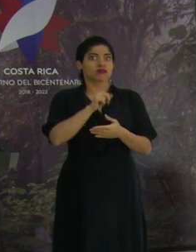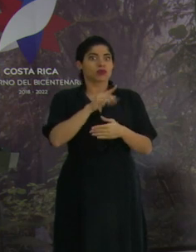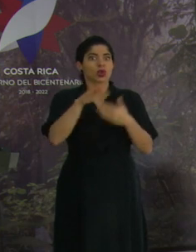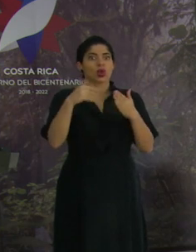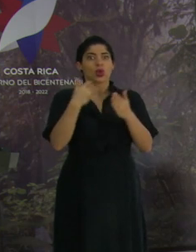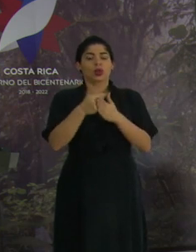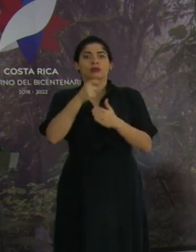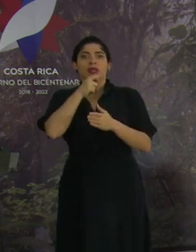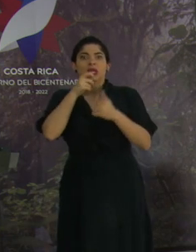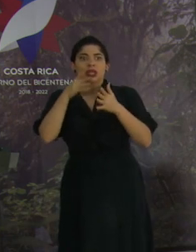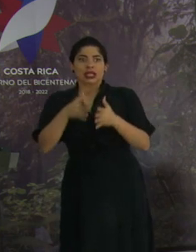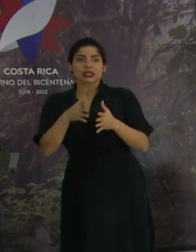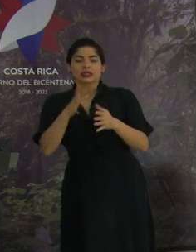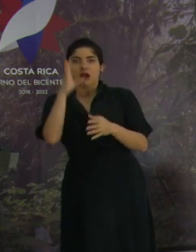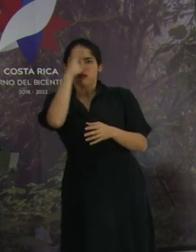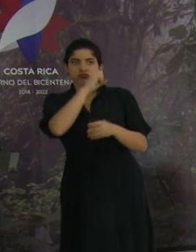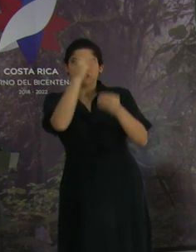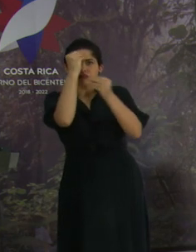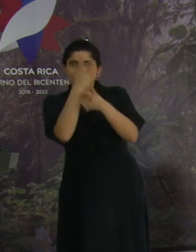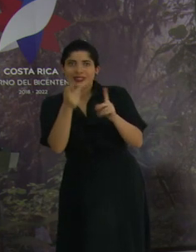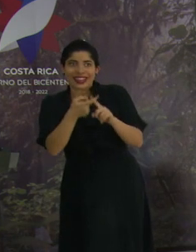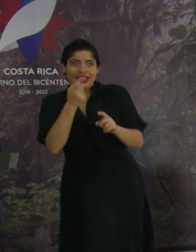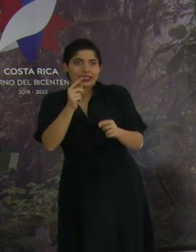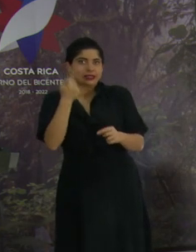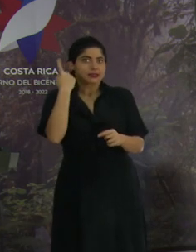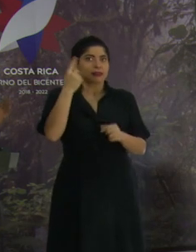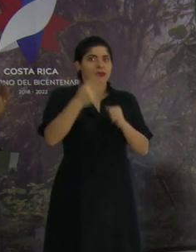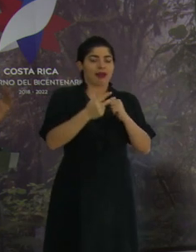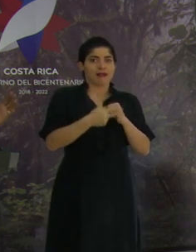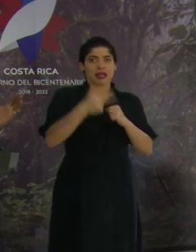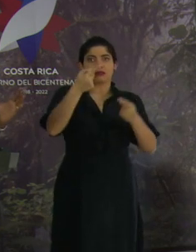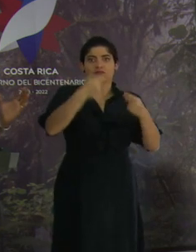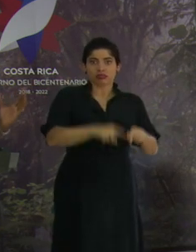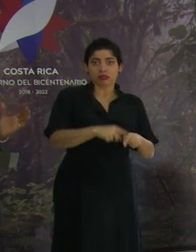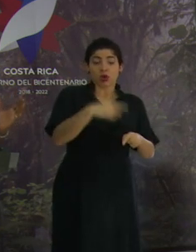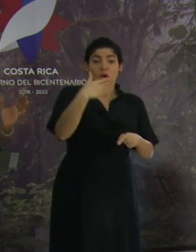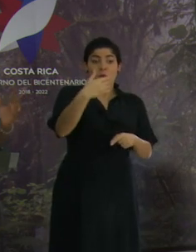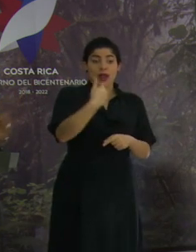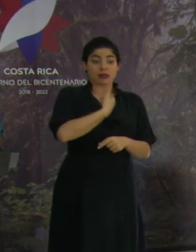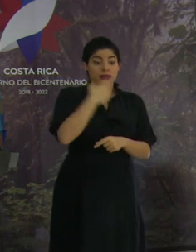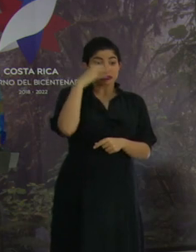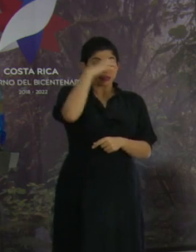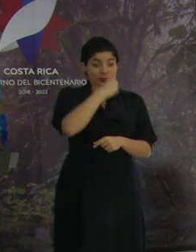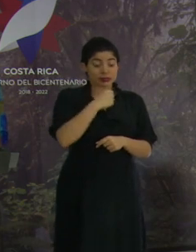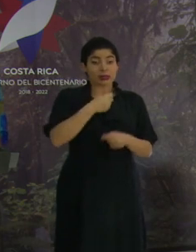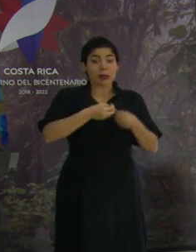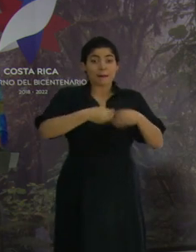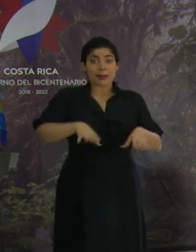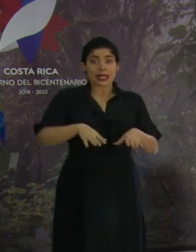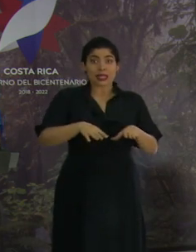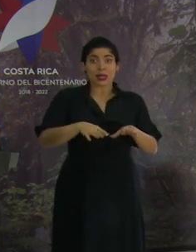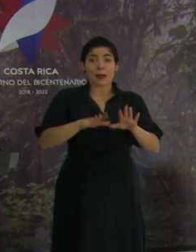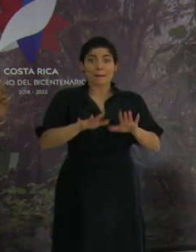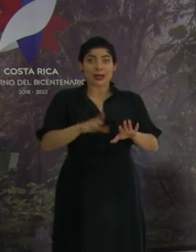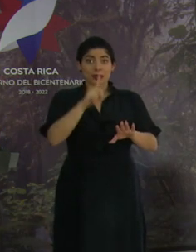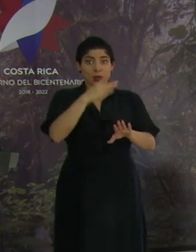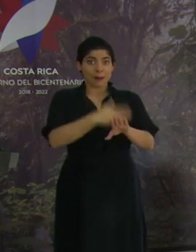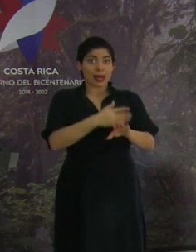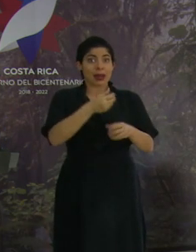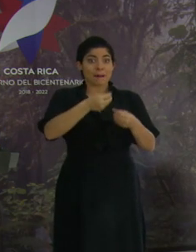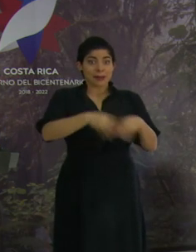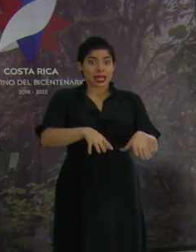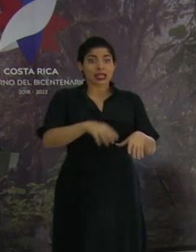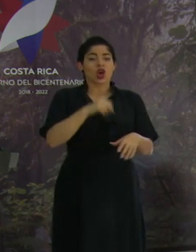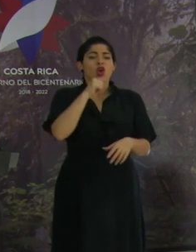prensa ha dado cuenta desde el primer momento de lo que hizo Sherman cuando se dio cuenta que había perdido una pierna, no fue